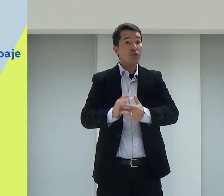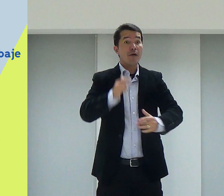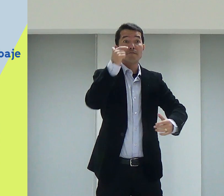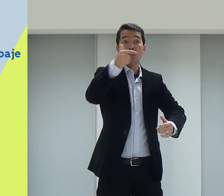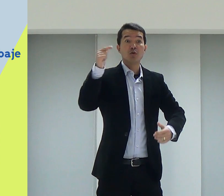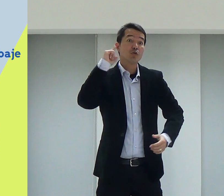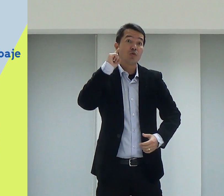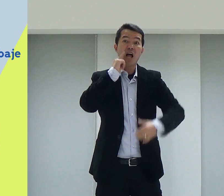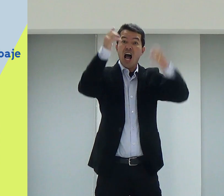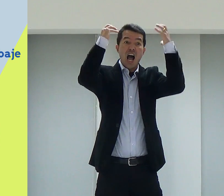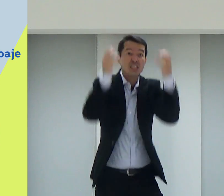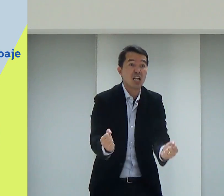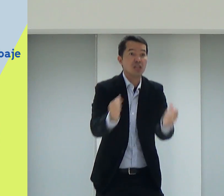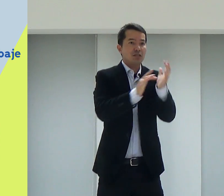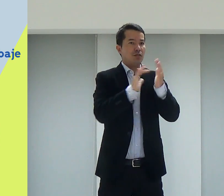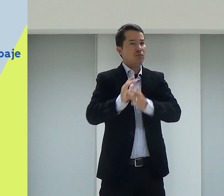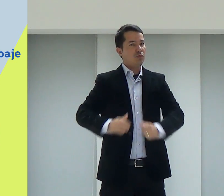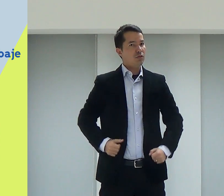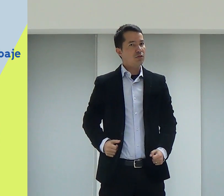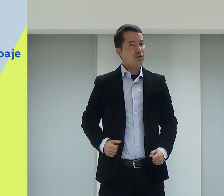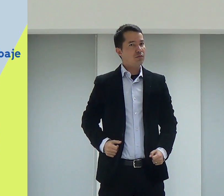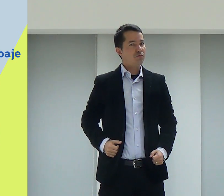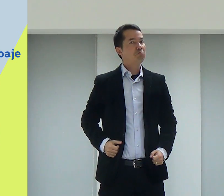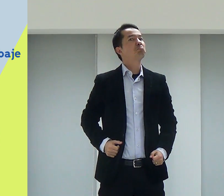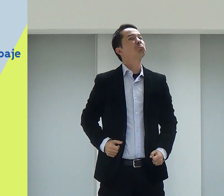dois aceitaram Jesus. Esses vinte e dois surdos.